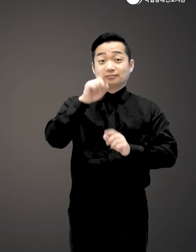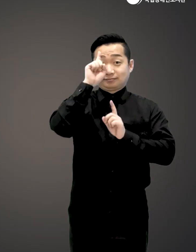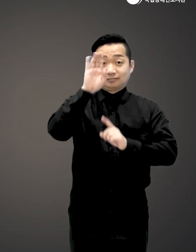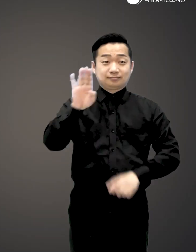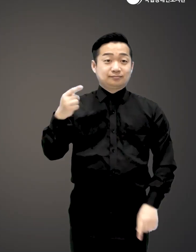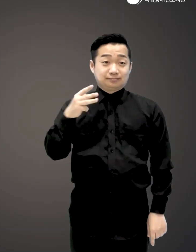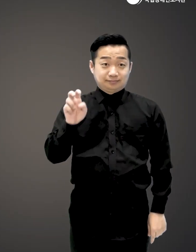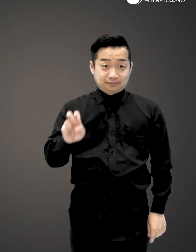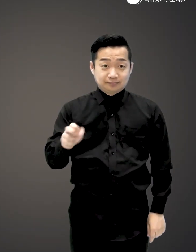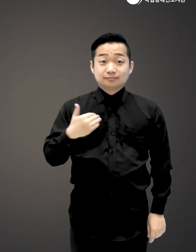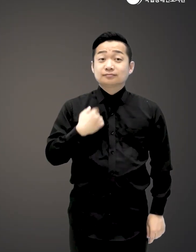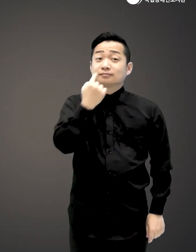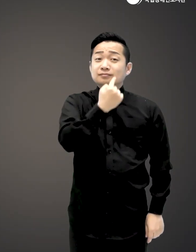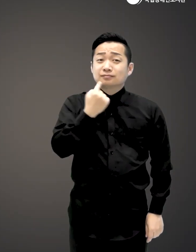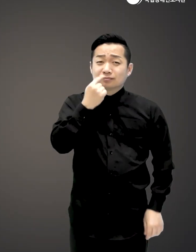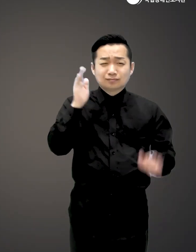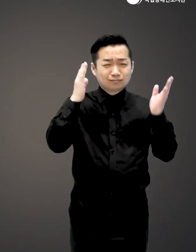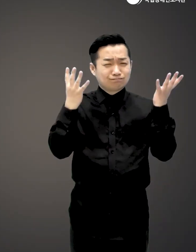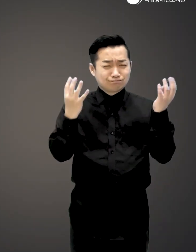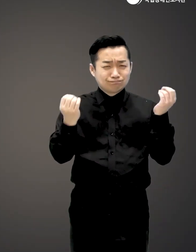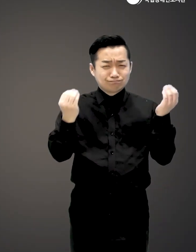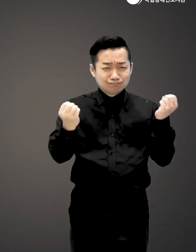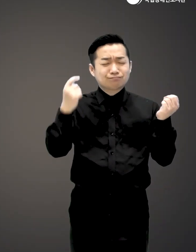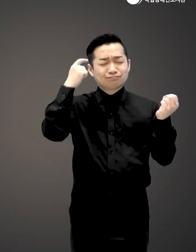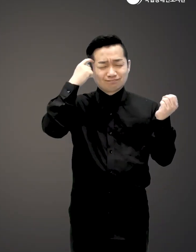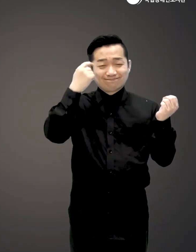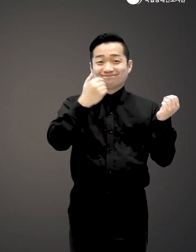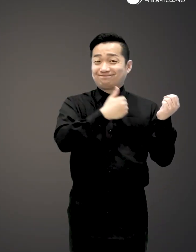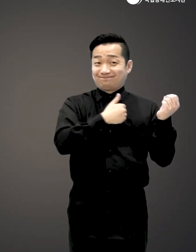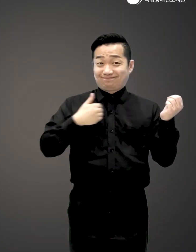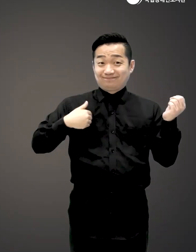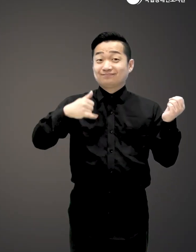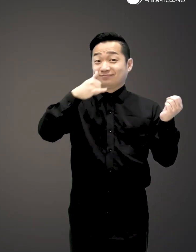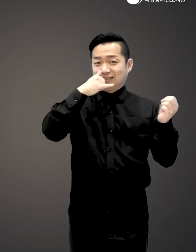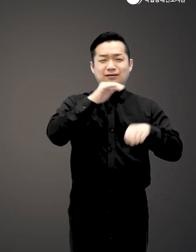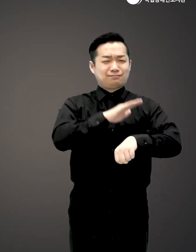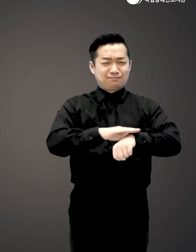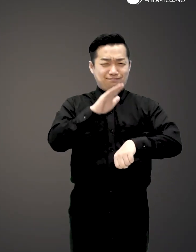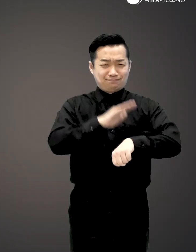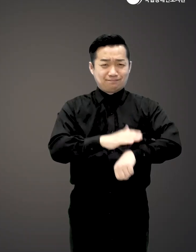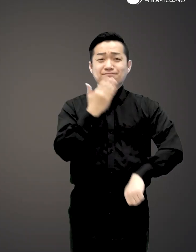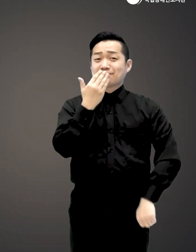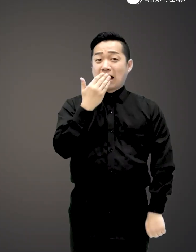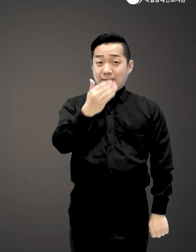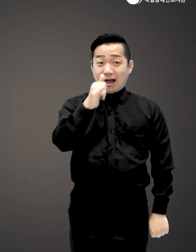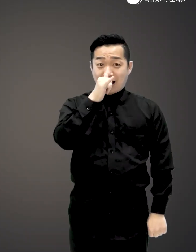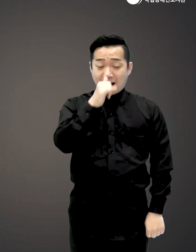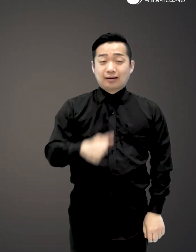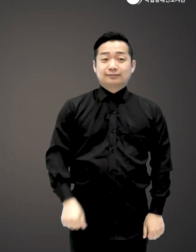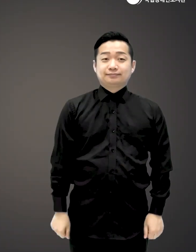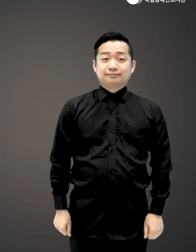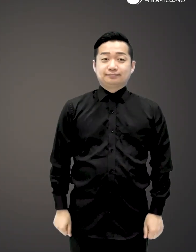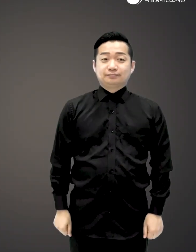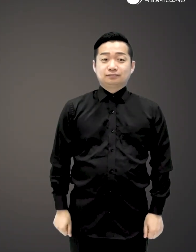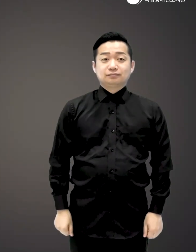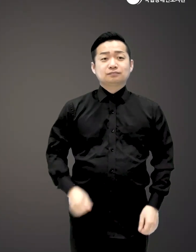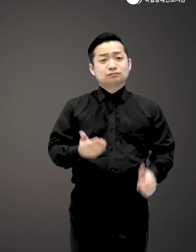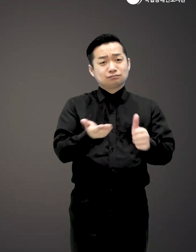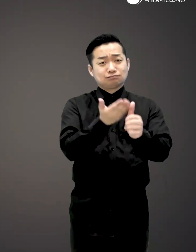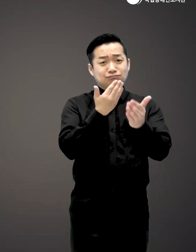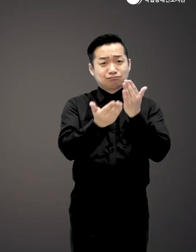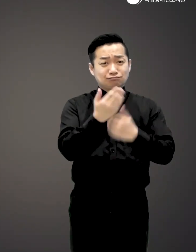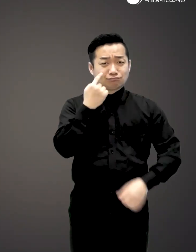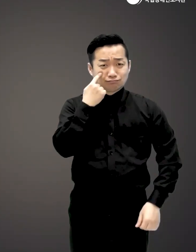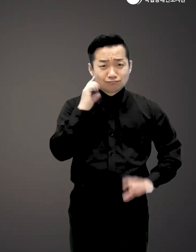이보람입니다 저는 이론적으로 공부를 많이 했다고 생각했고 잘할 수 있을 거라고 자신했었는데 막상